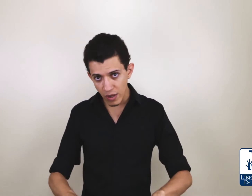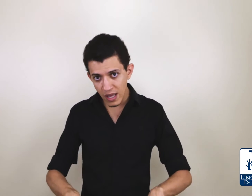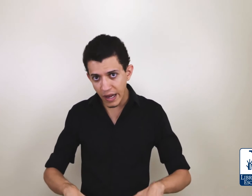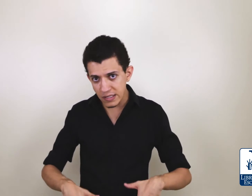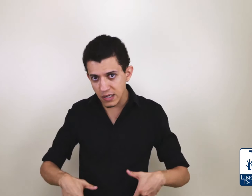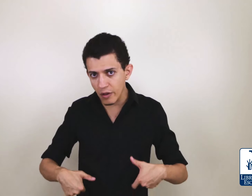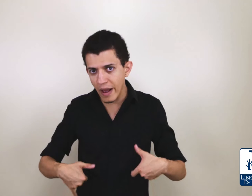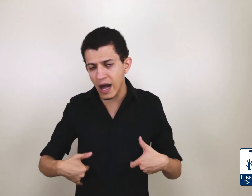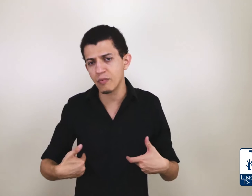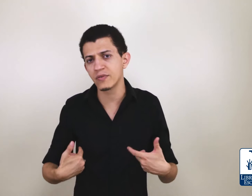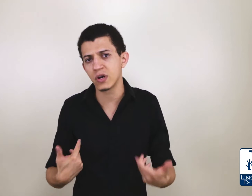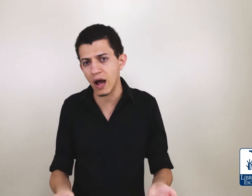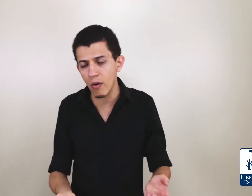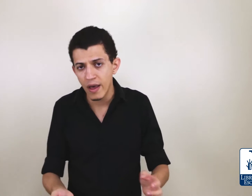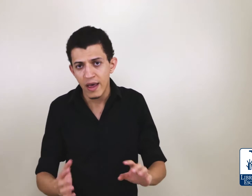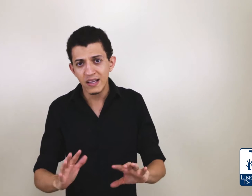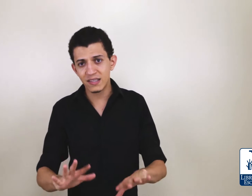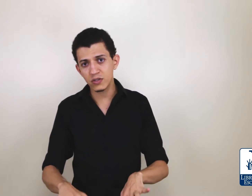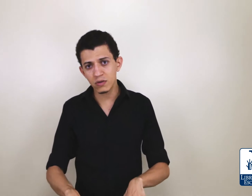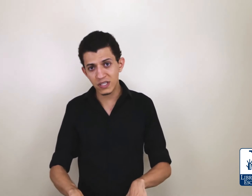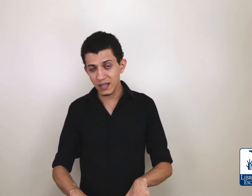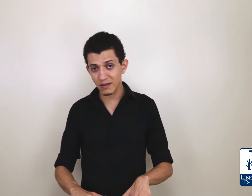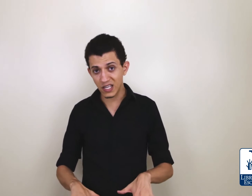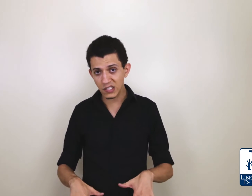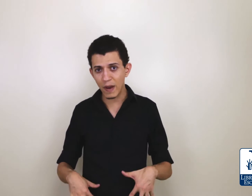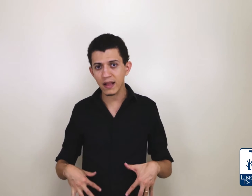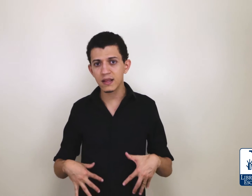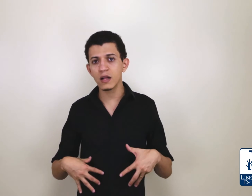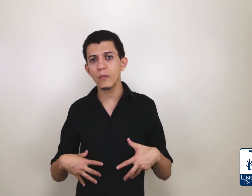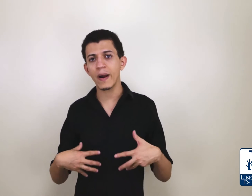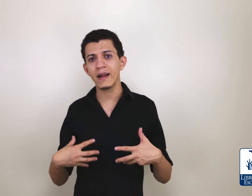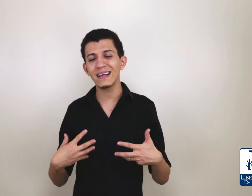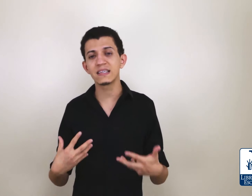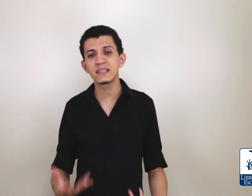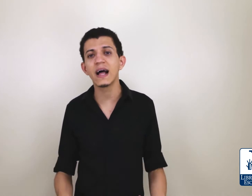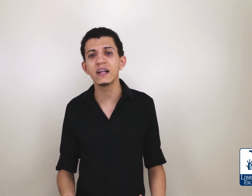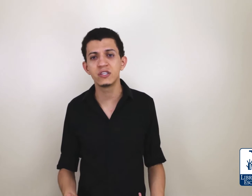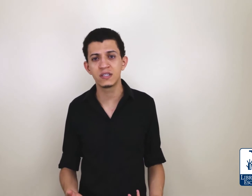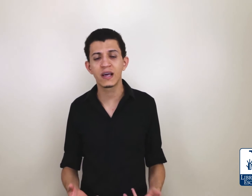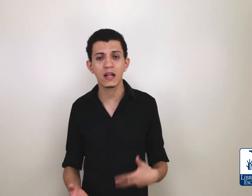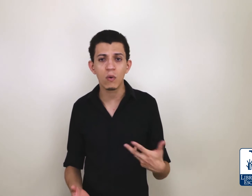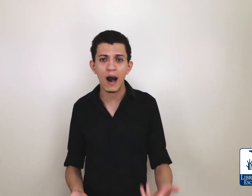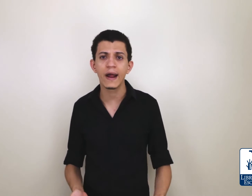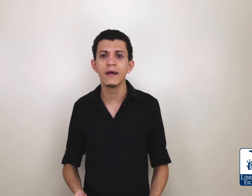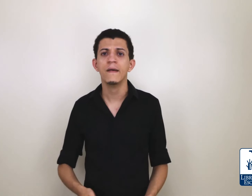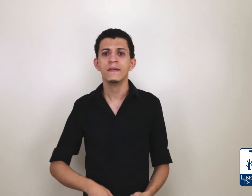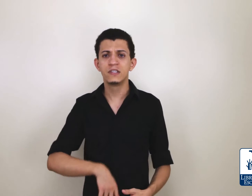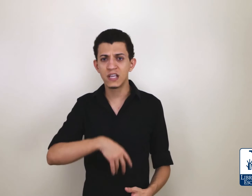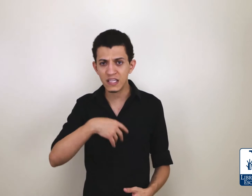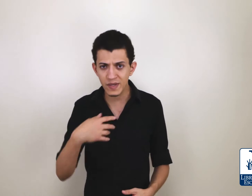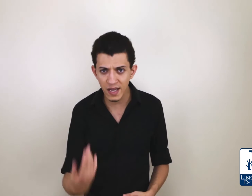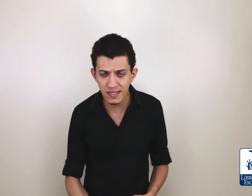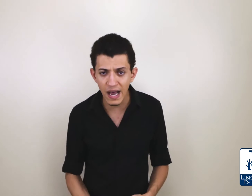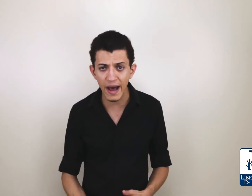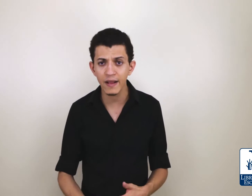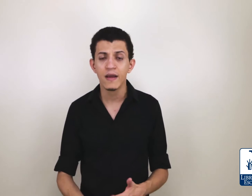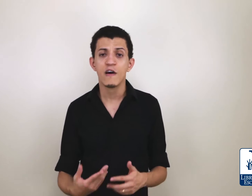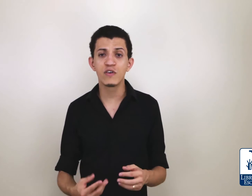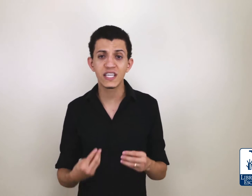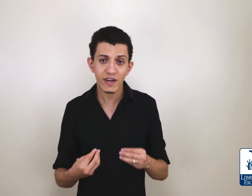ingressando no mercado profissional, estejam se despertando para a necessidade de se graduarem, de se especializarem, você vai